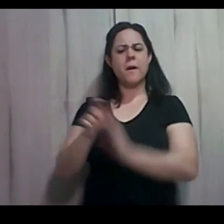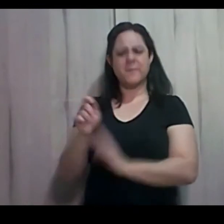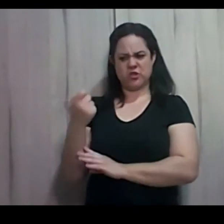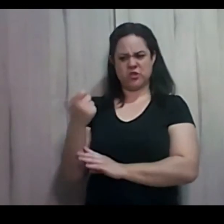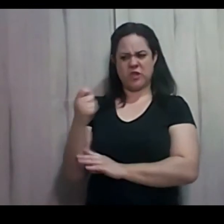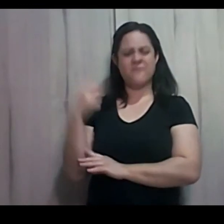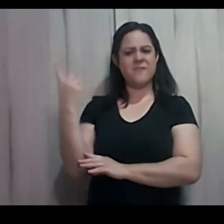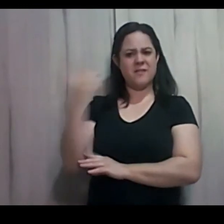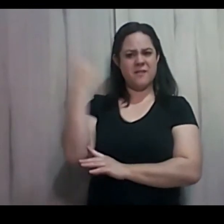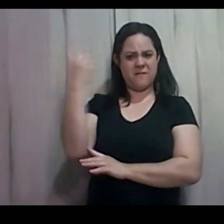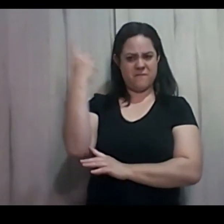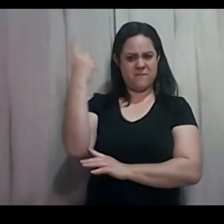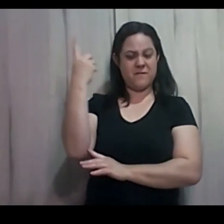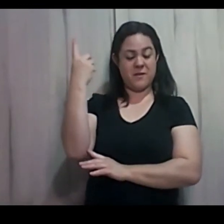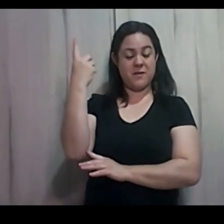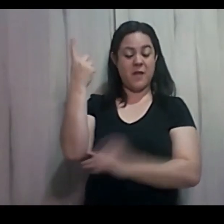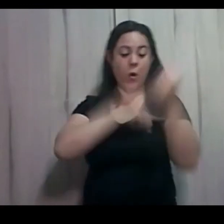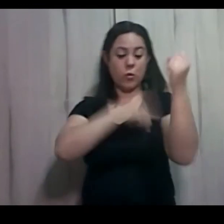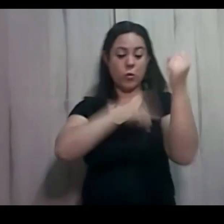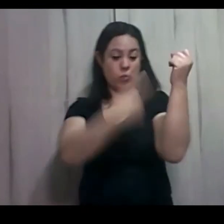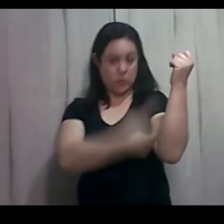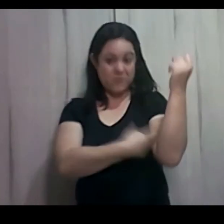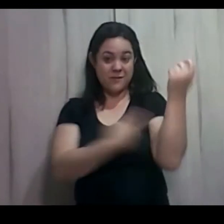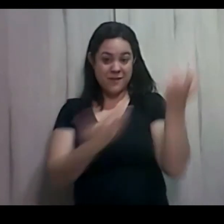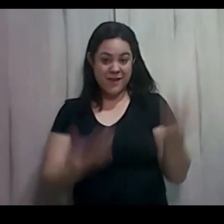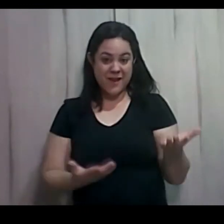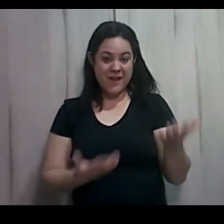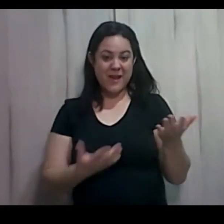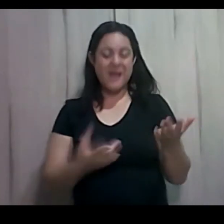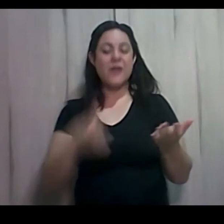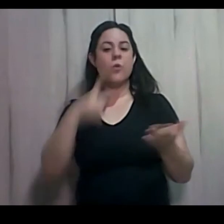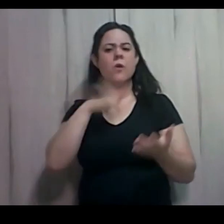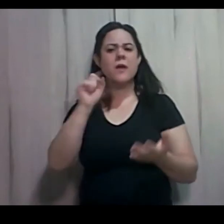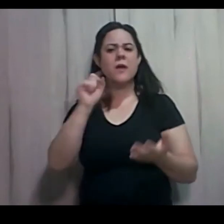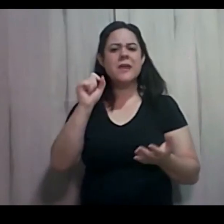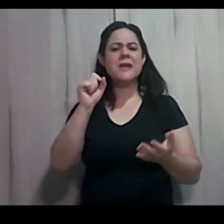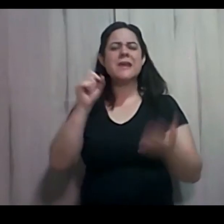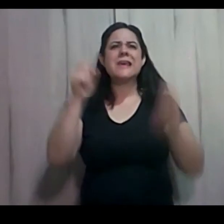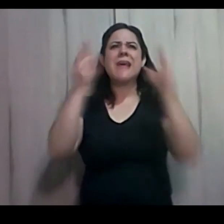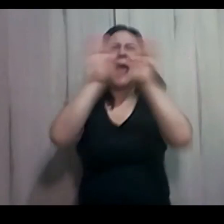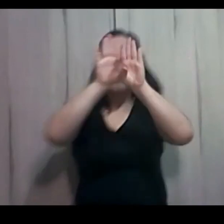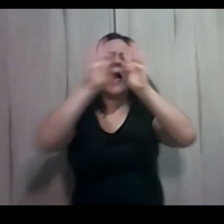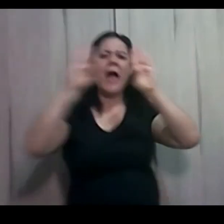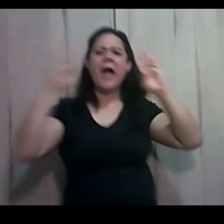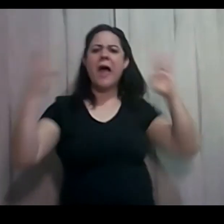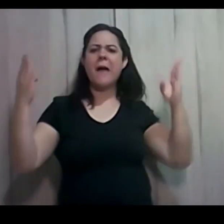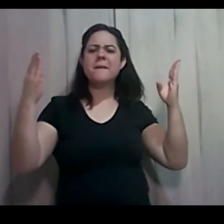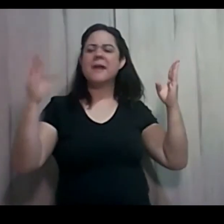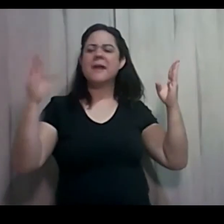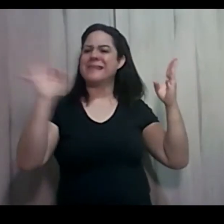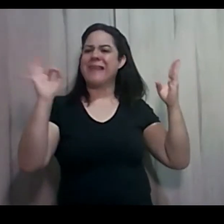E o que abre, ninguém pode fechar. E o que fecha, ninguém pode abrir.